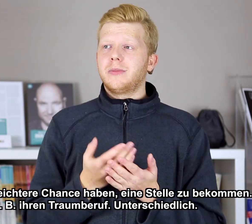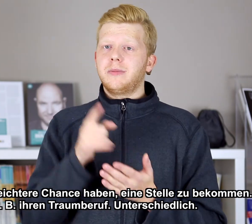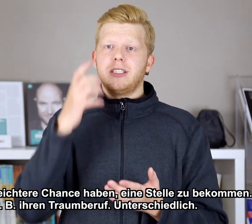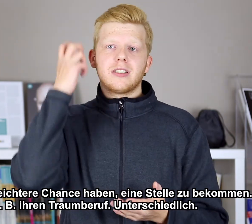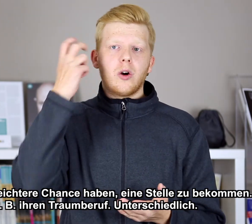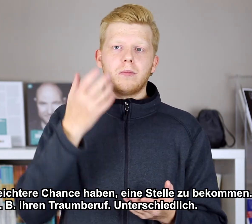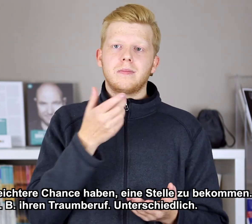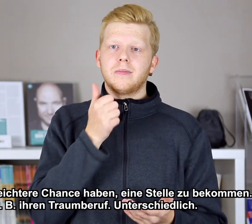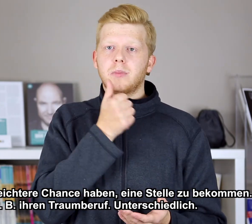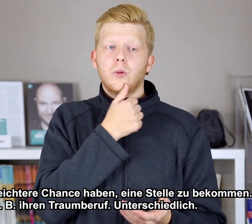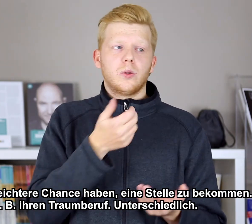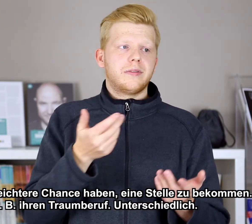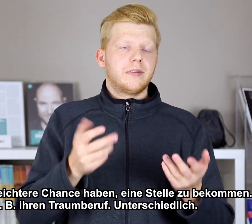Zum Beispiel, ihr Traumberuf.